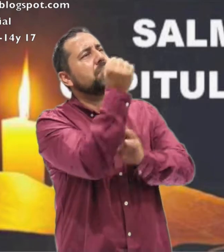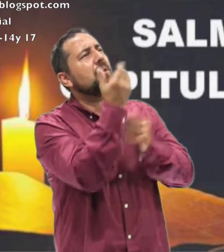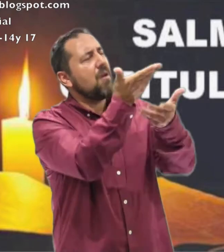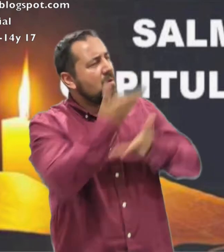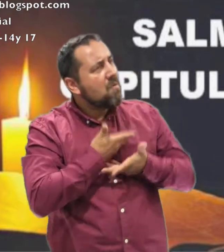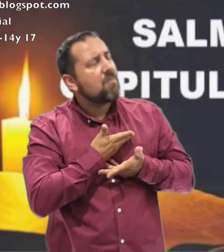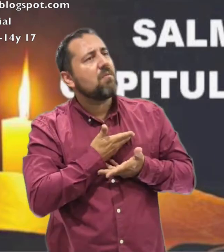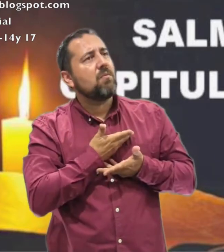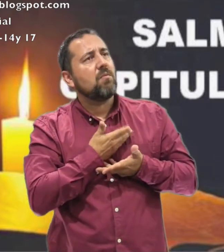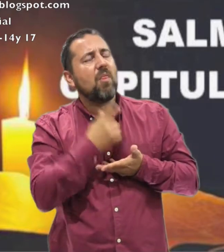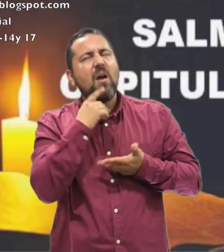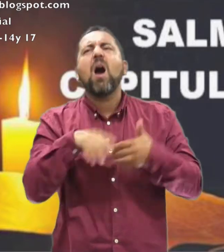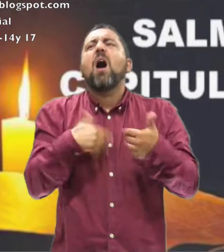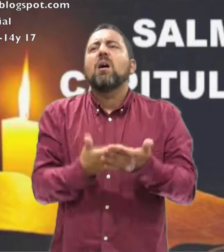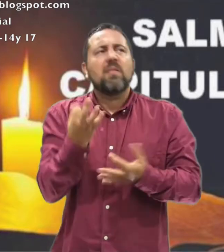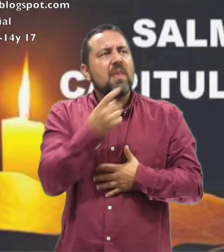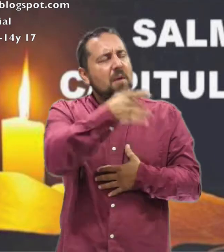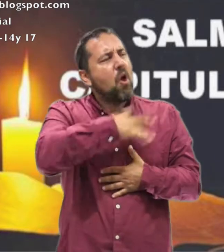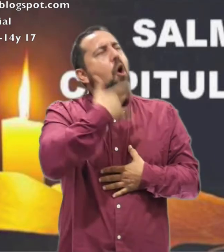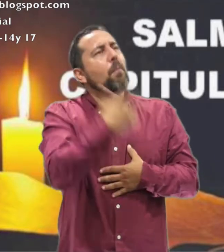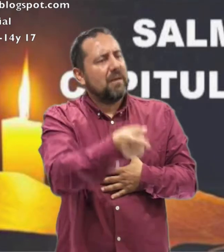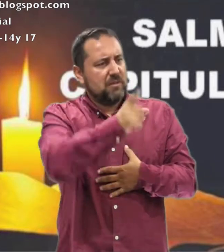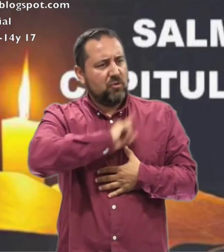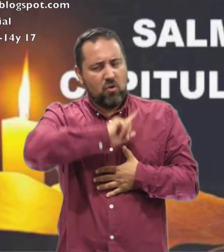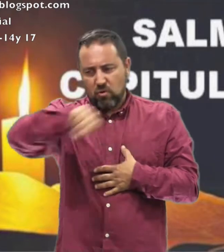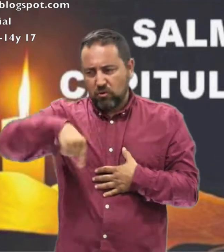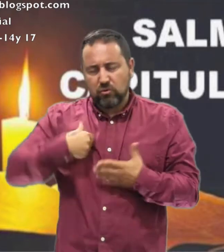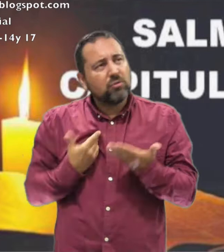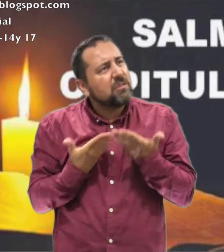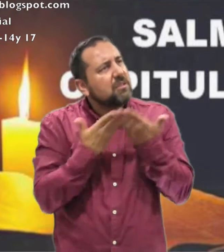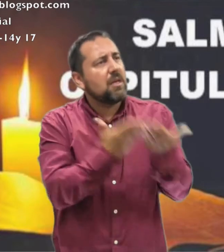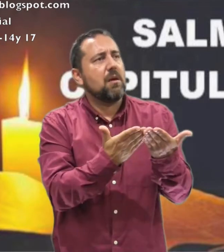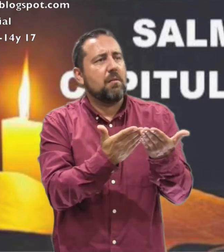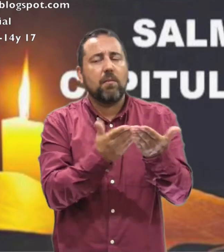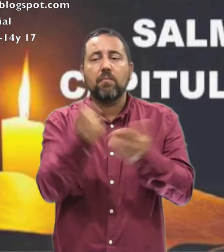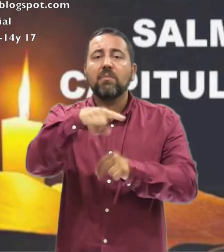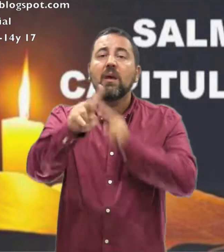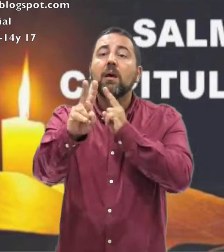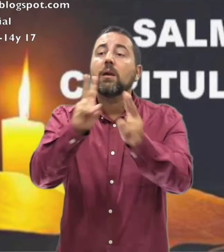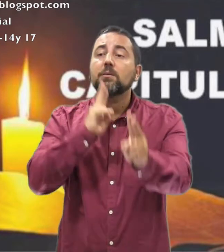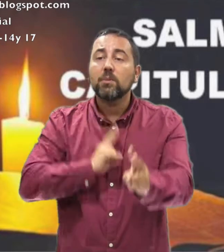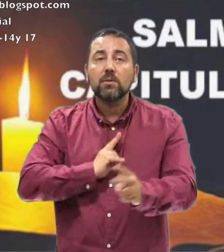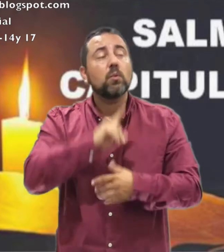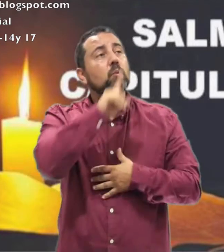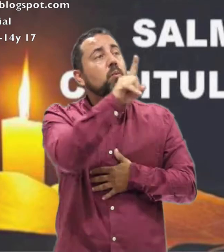Vuelvete Señor Hasta cuando Ten compasión De tus siervos Respondemos